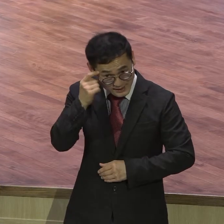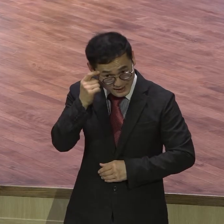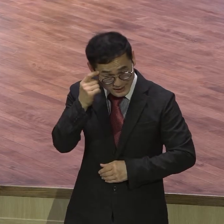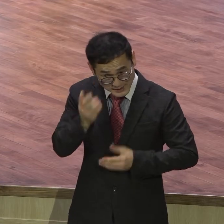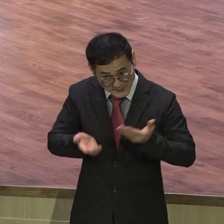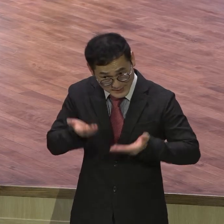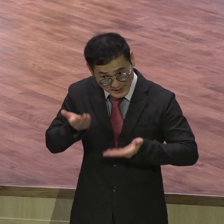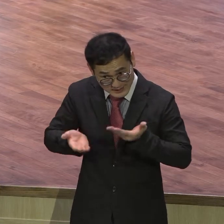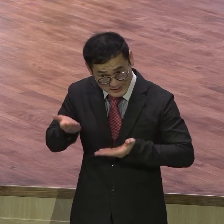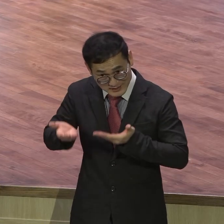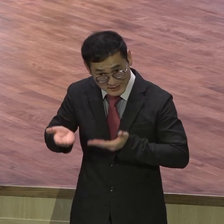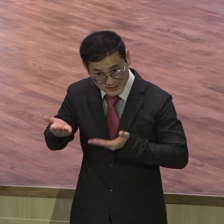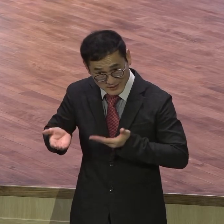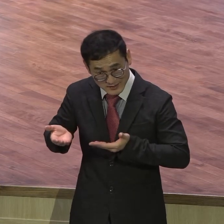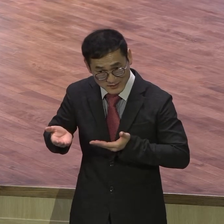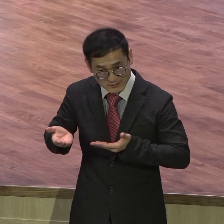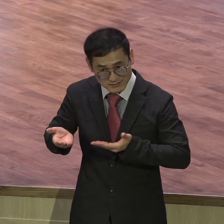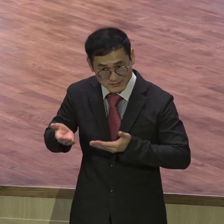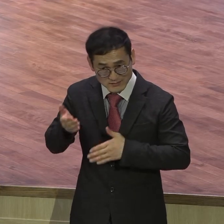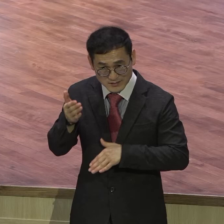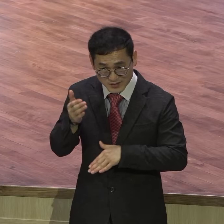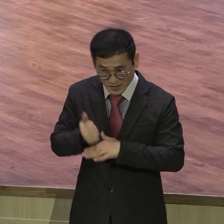갔다 큰 저주를 받잖아요. 상료의 비극